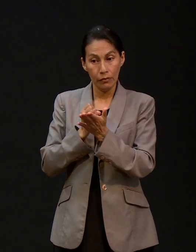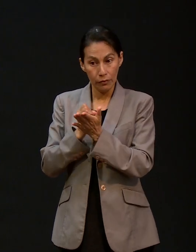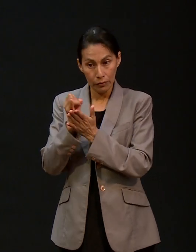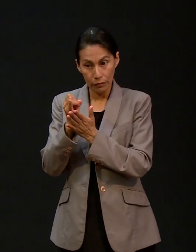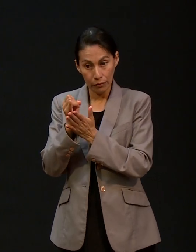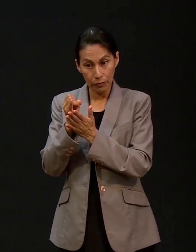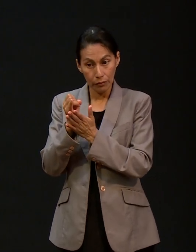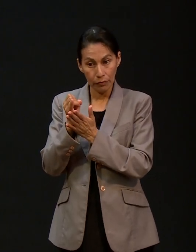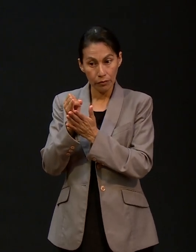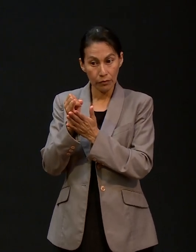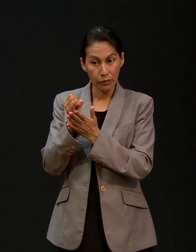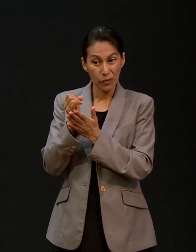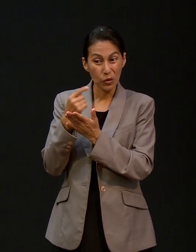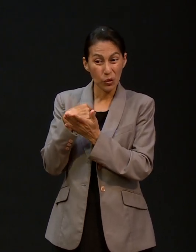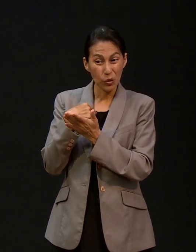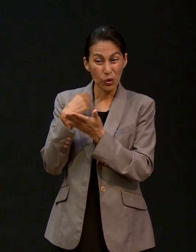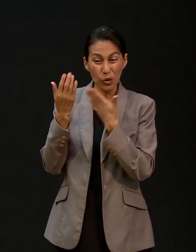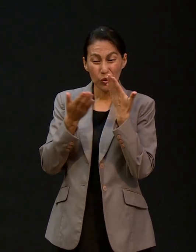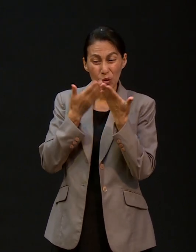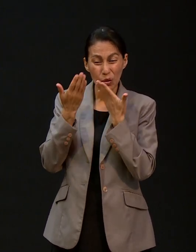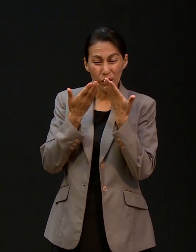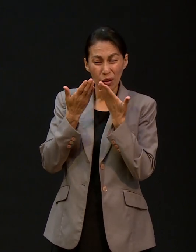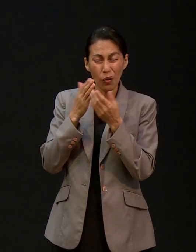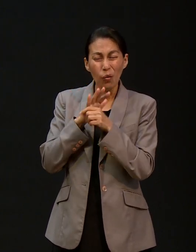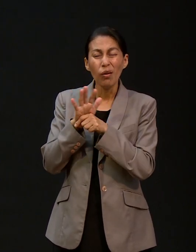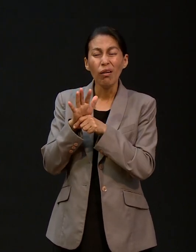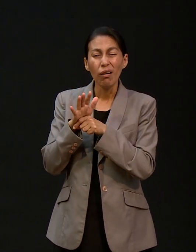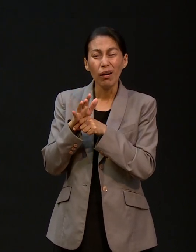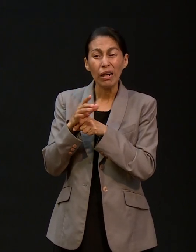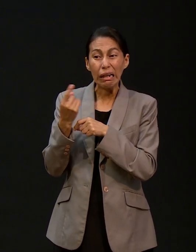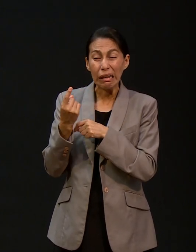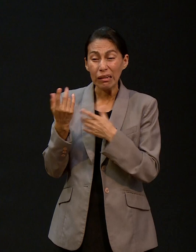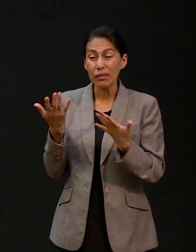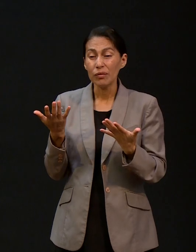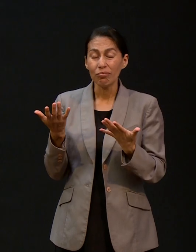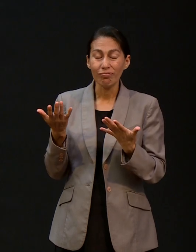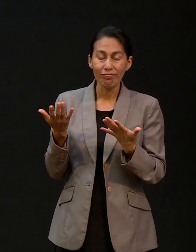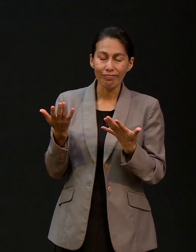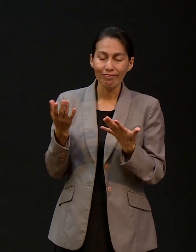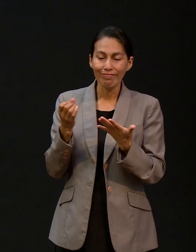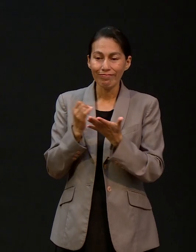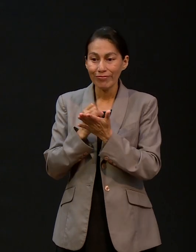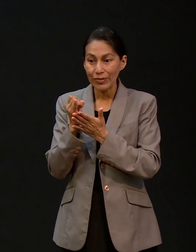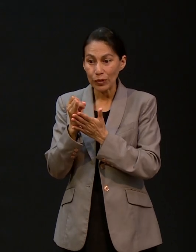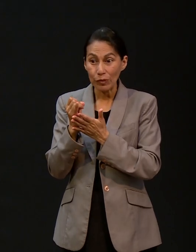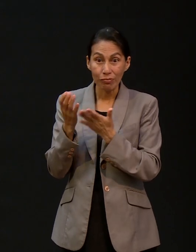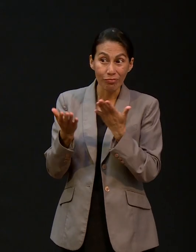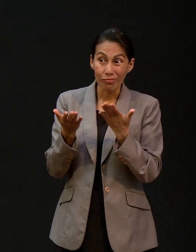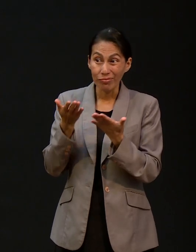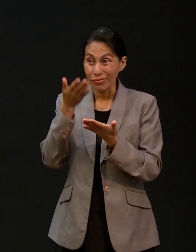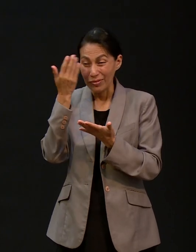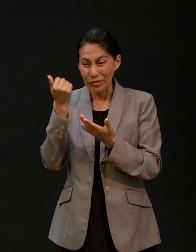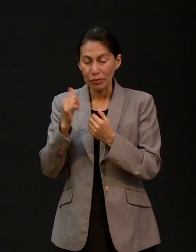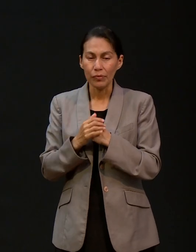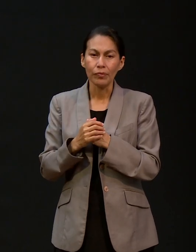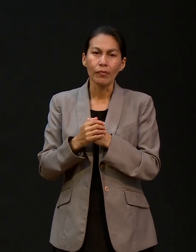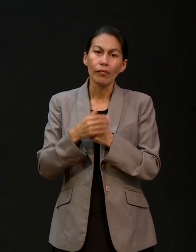Después llega el momento de tomar una decisión con respecto a la carrera que a uno le toca estudiar. Muchos, tal vez, de los que nos